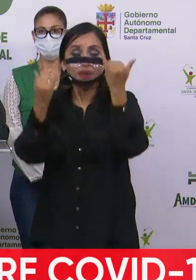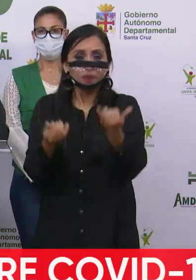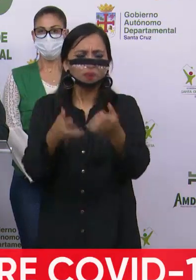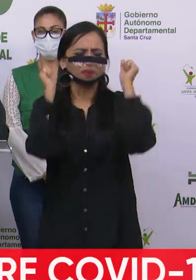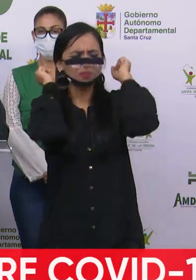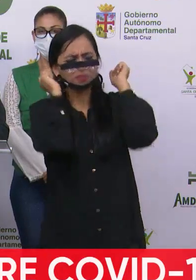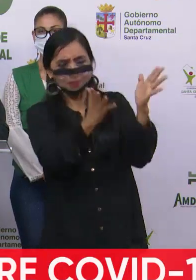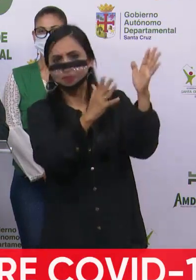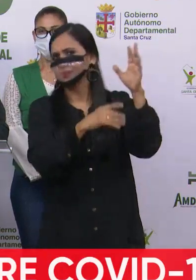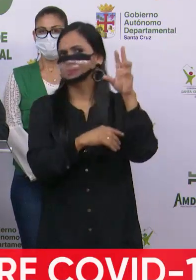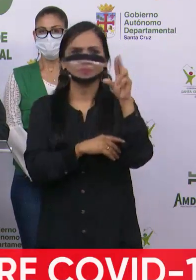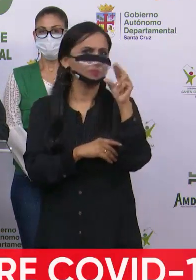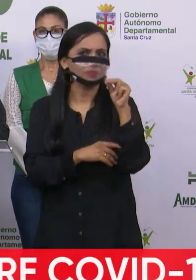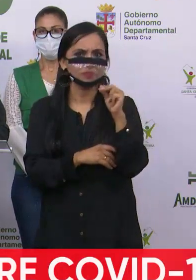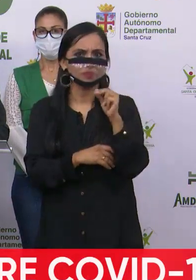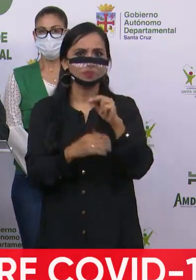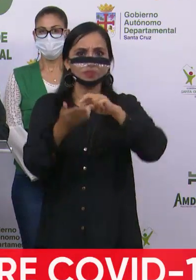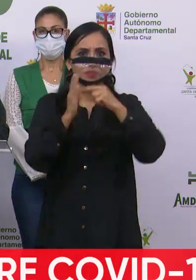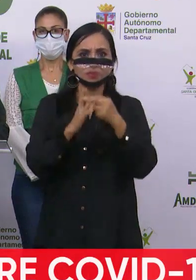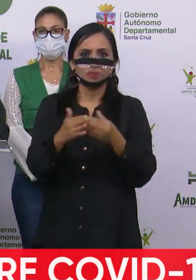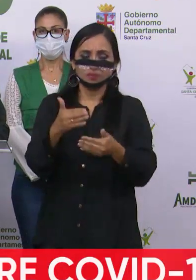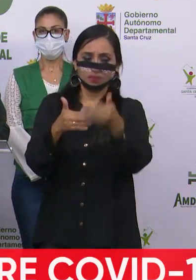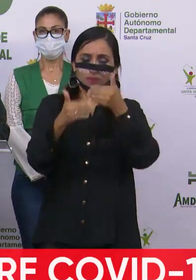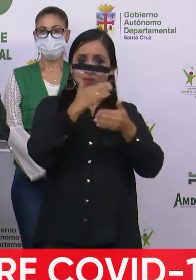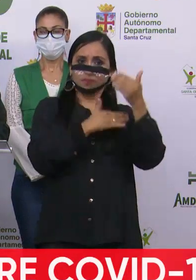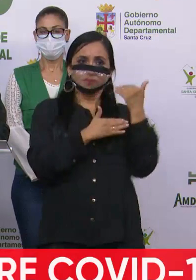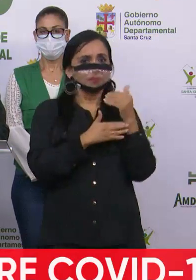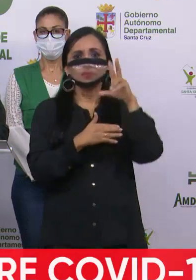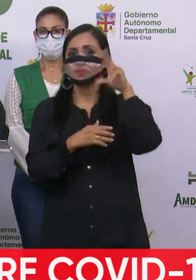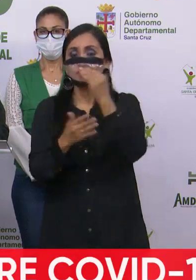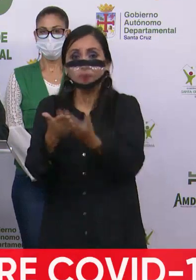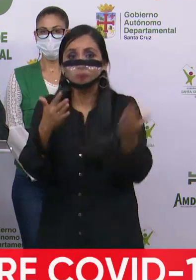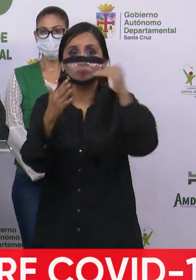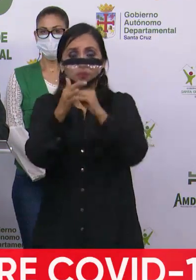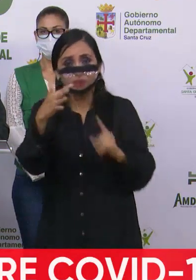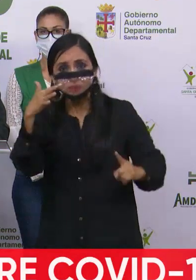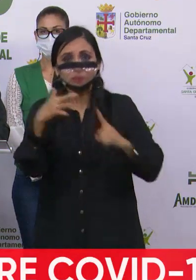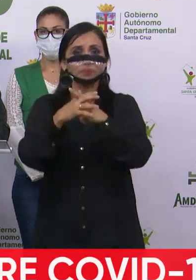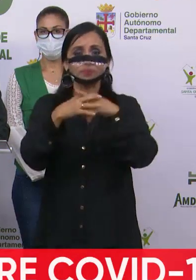abandonarlo y poder recrudecer o poder tener un rebrote.